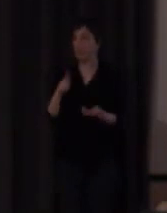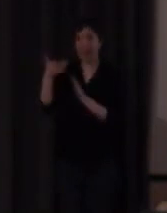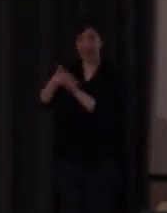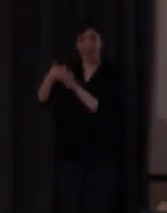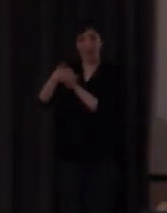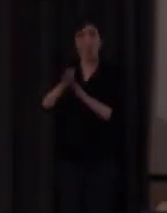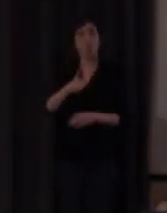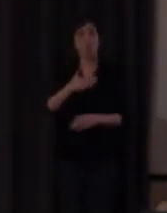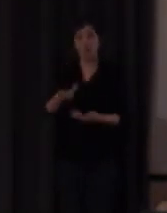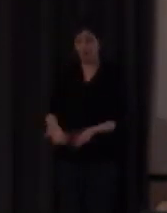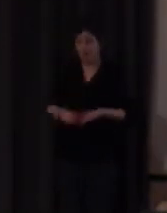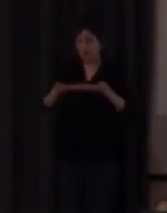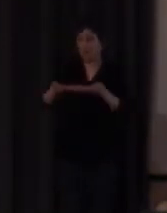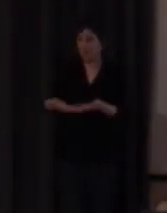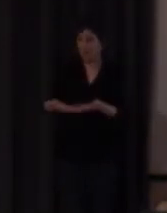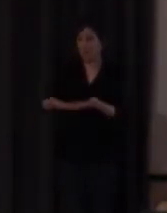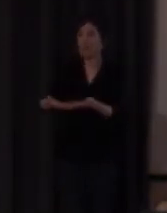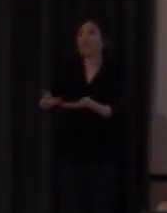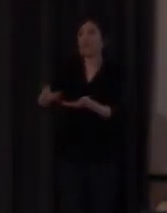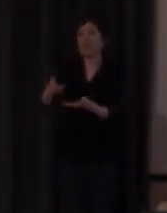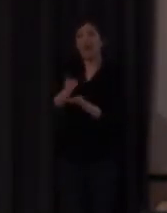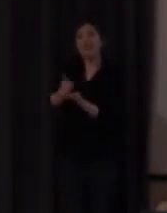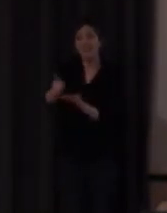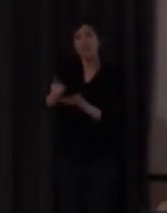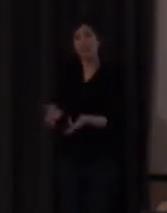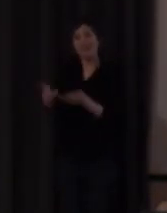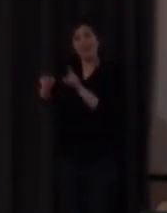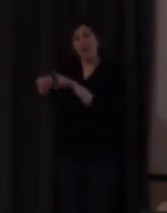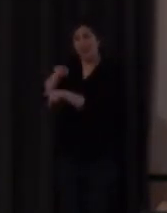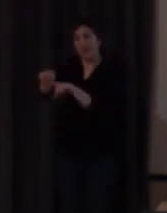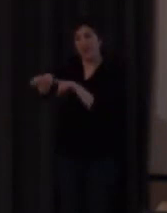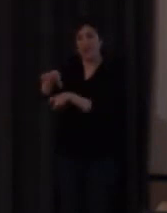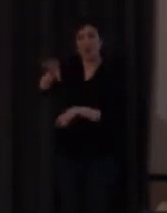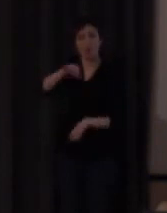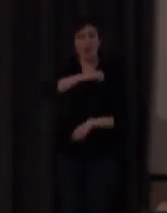ofrecerse materias de libre configuración autonómica que tengan que ver con la